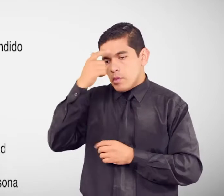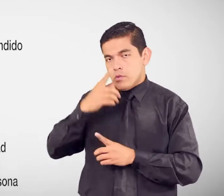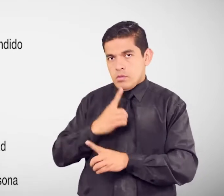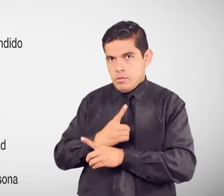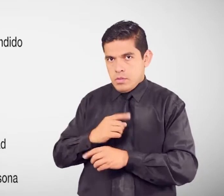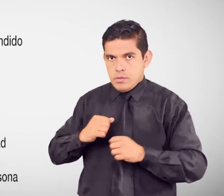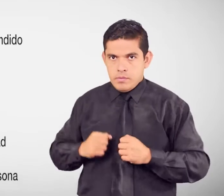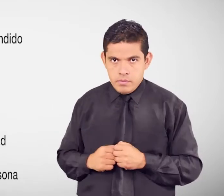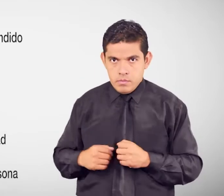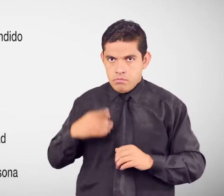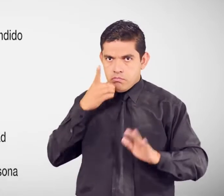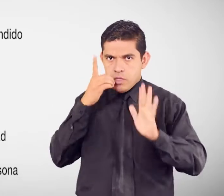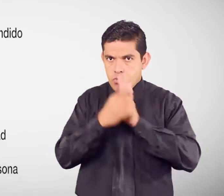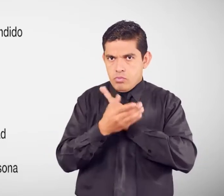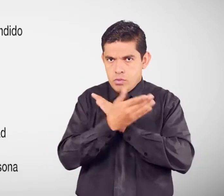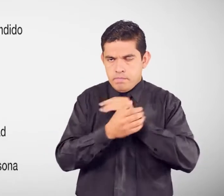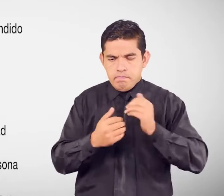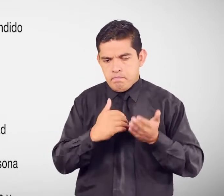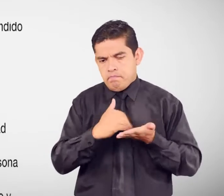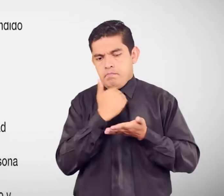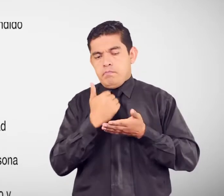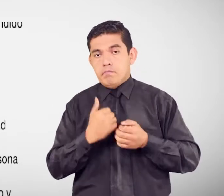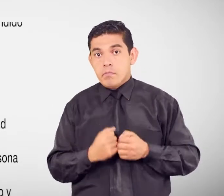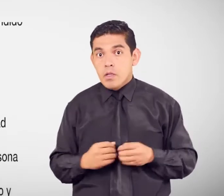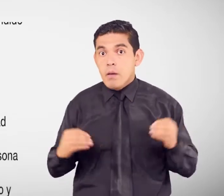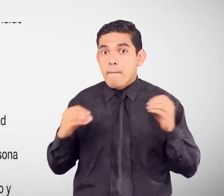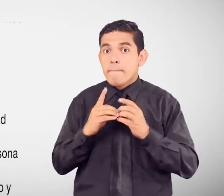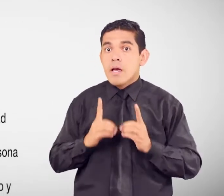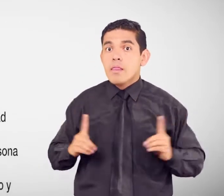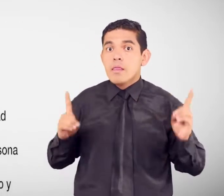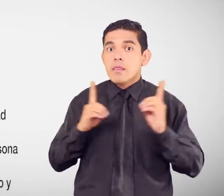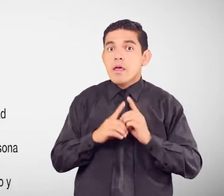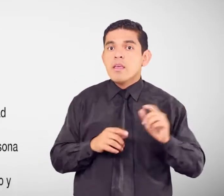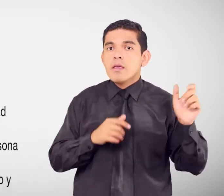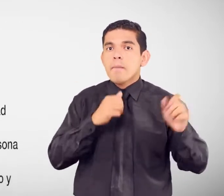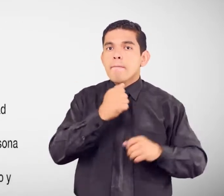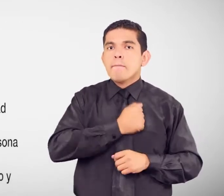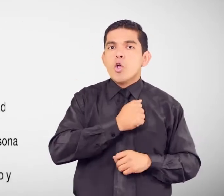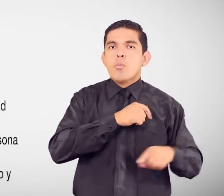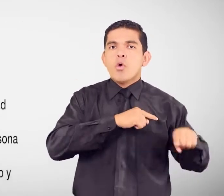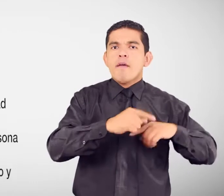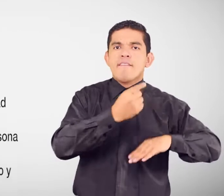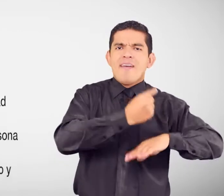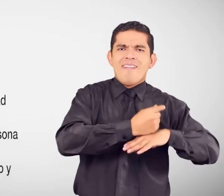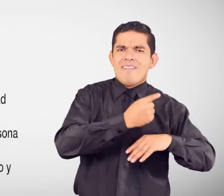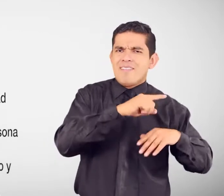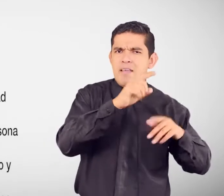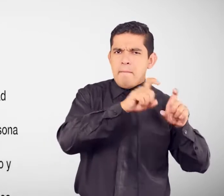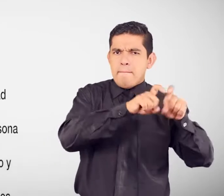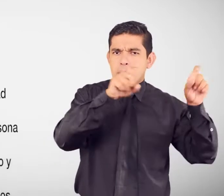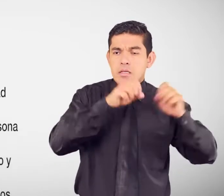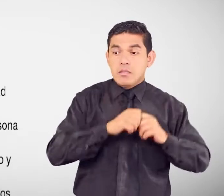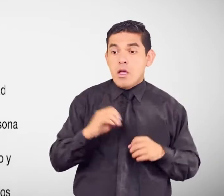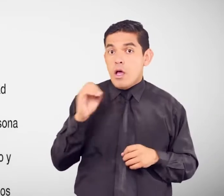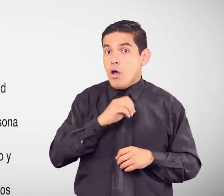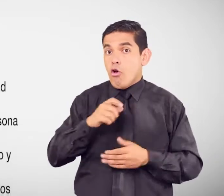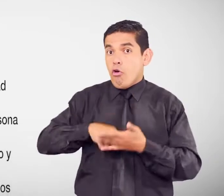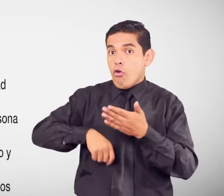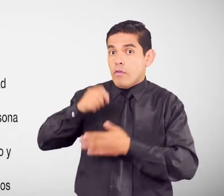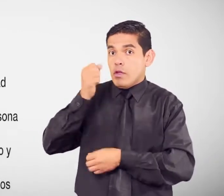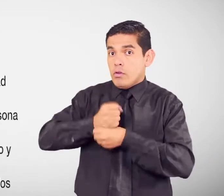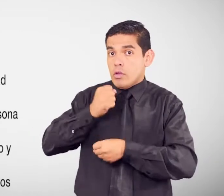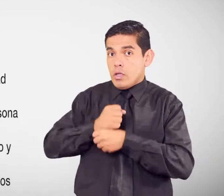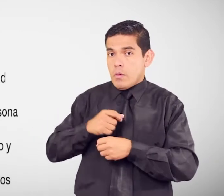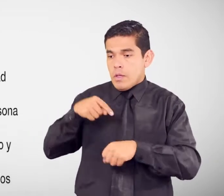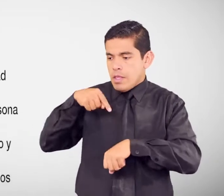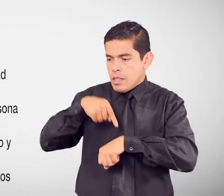denuncia el despido Datos detallados Del empleador Persona o empresa Detallar el contrato De trabajo Tiempo y condiciones